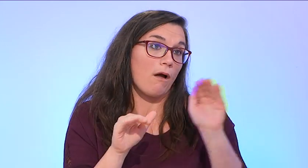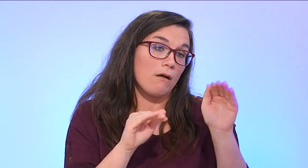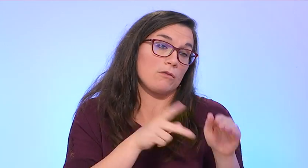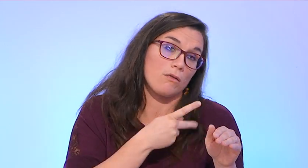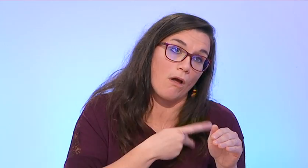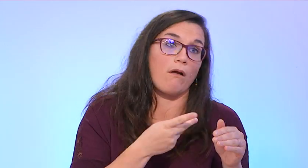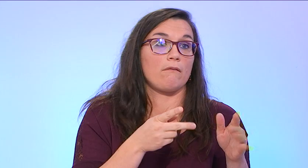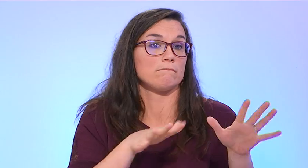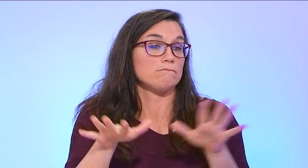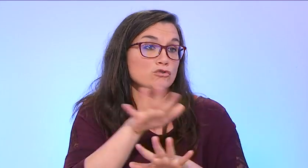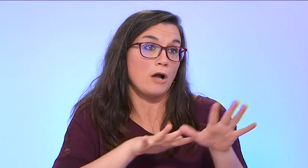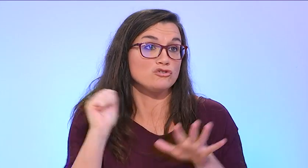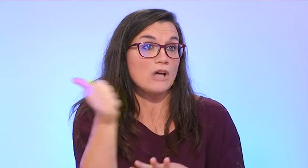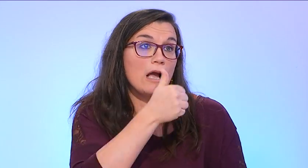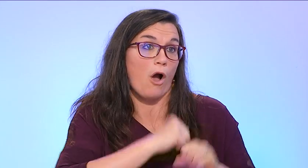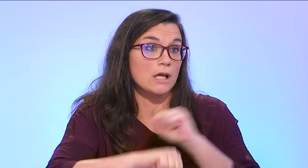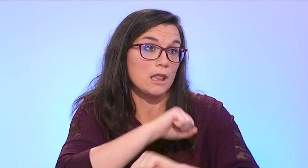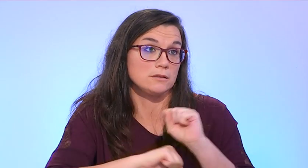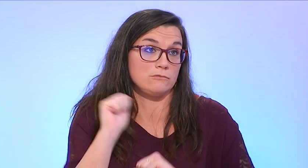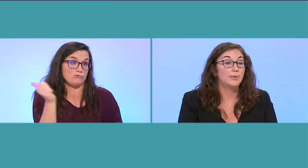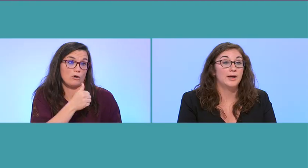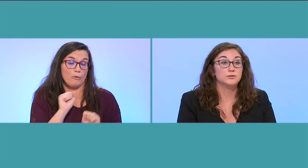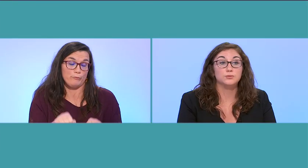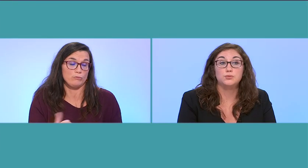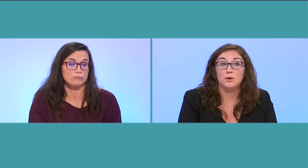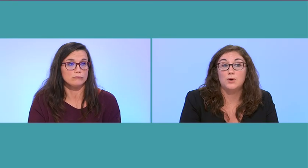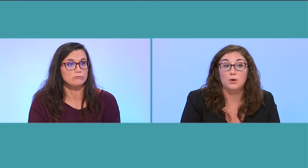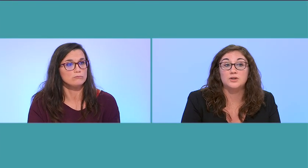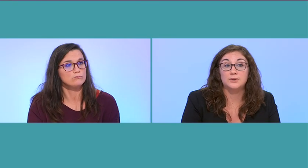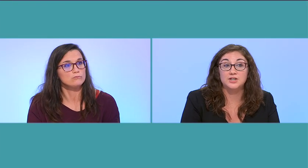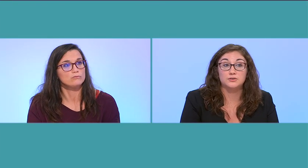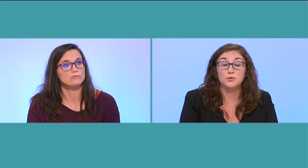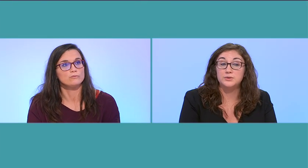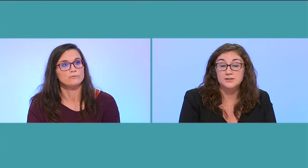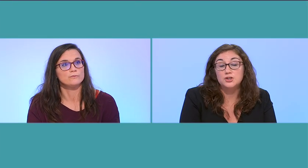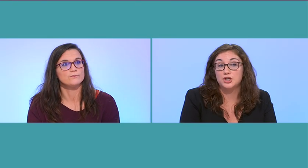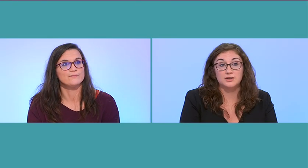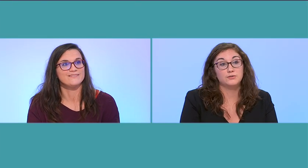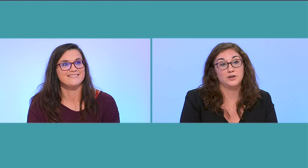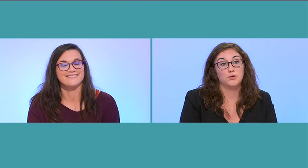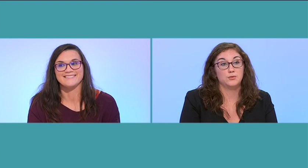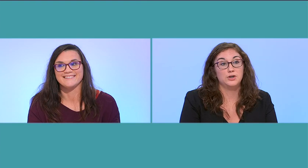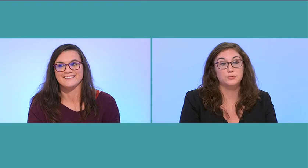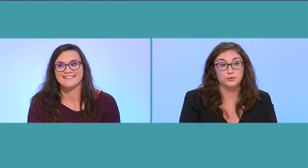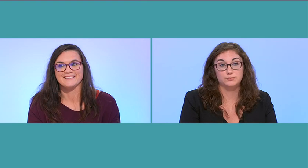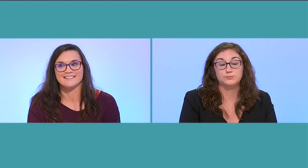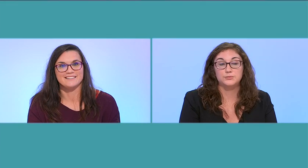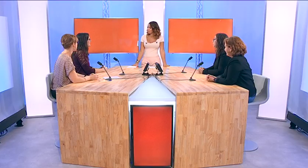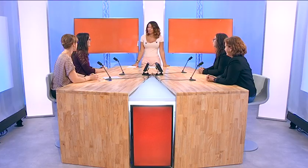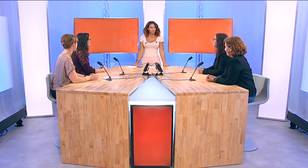par SMS. Ou alors, appelle directement le médecin, chacun fait comme il le sent. Mais c'est possible.